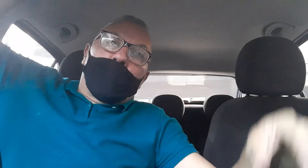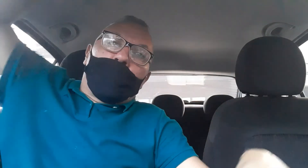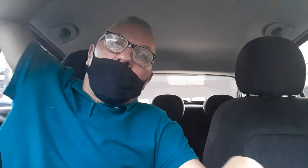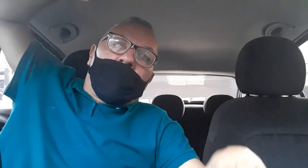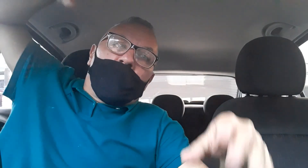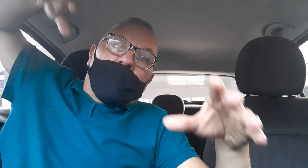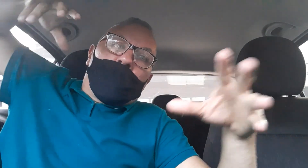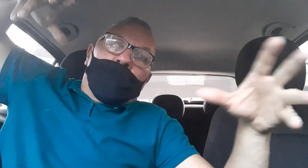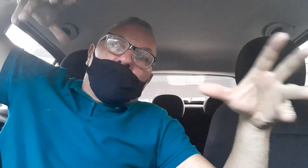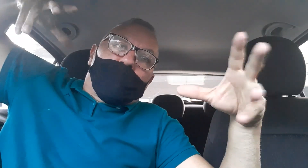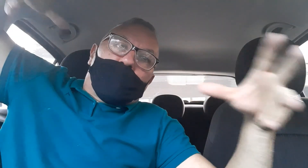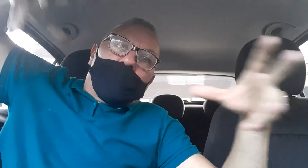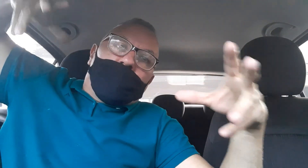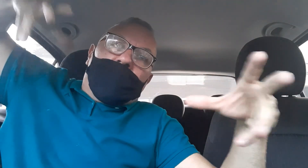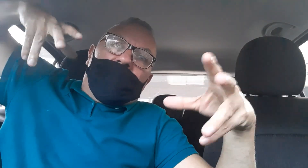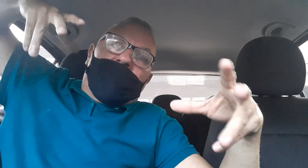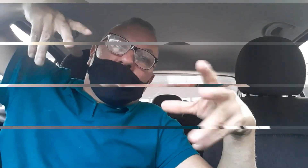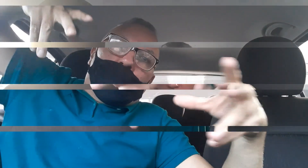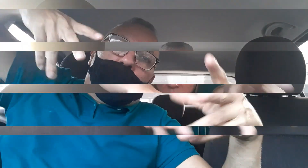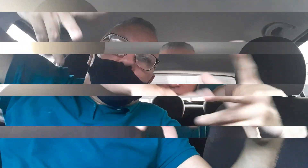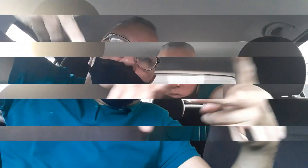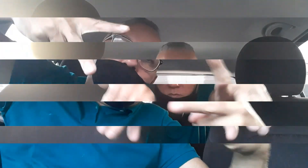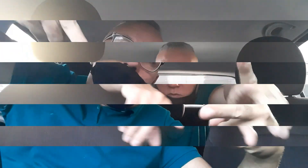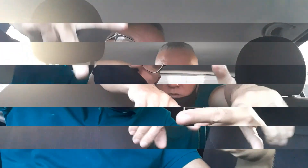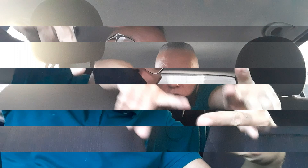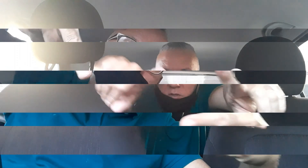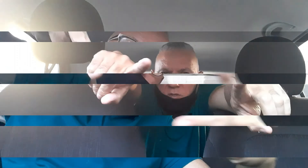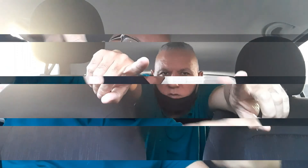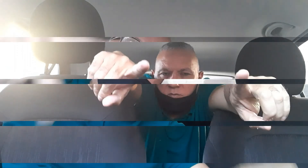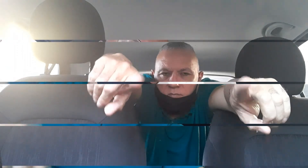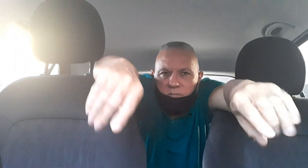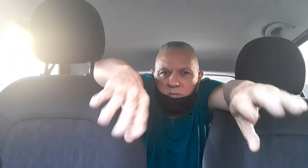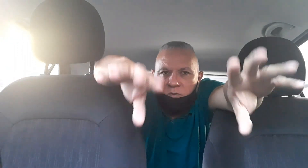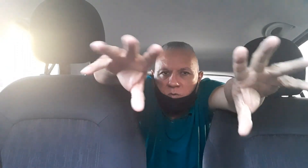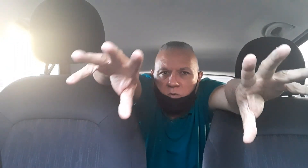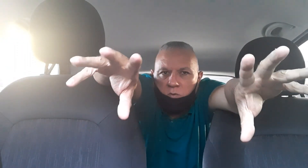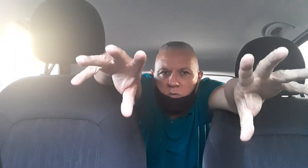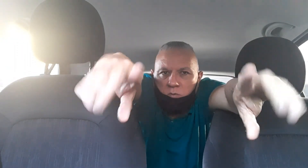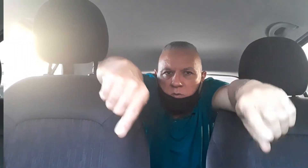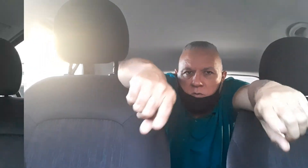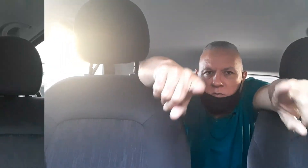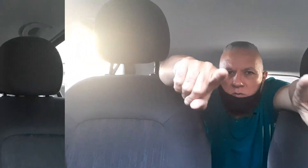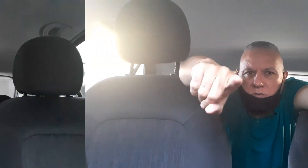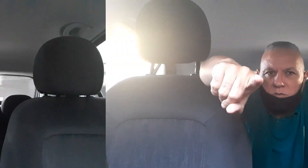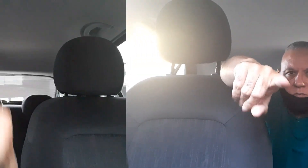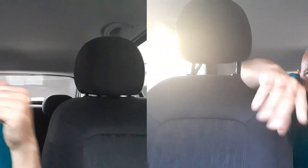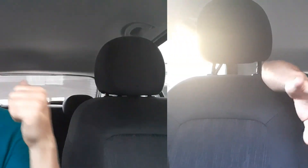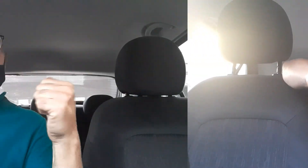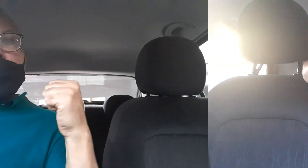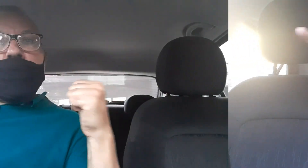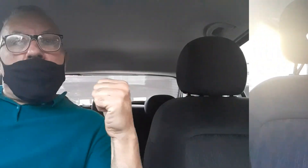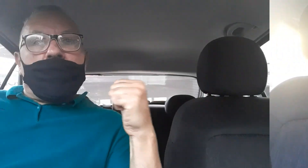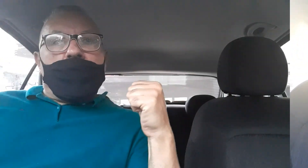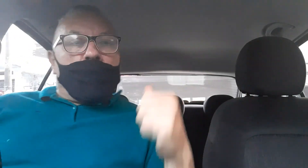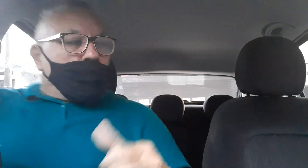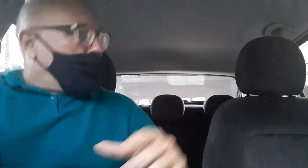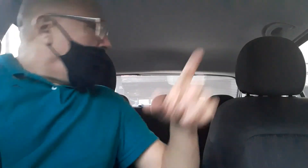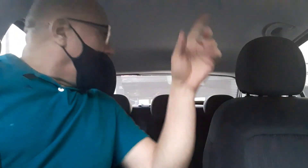E aprender no dia a dia, Que as loucuras vazias, Que o mundão oferece,